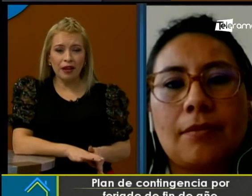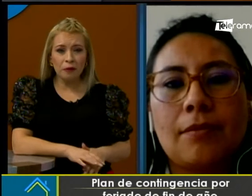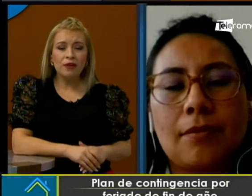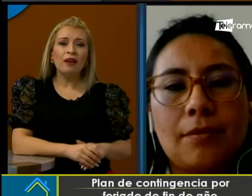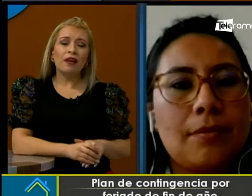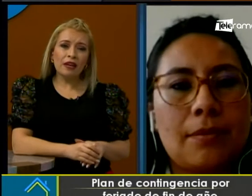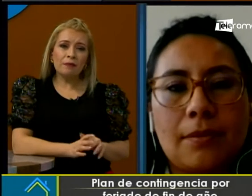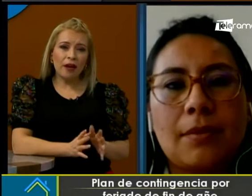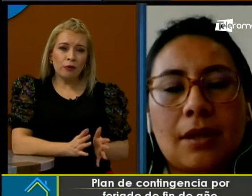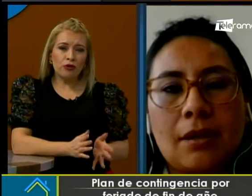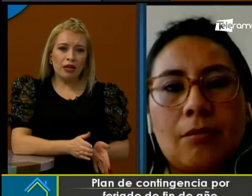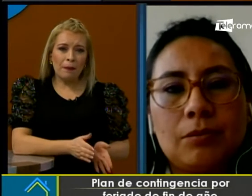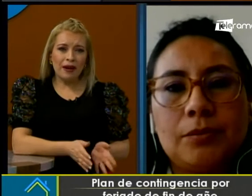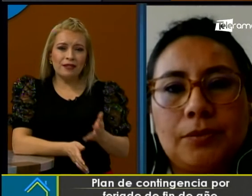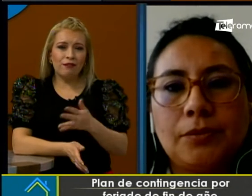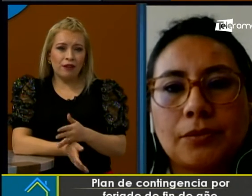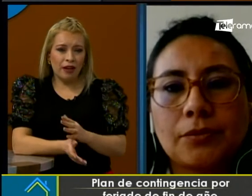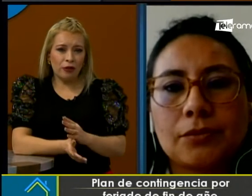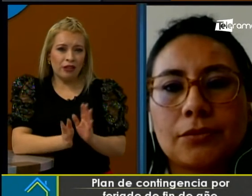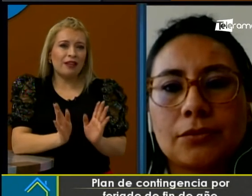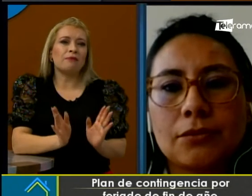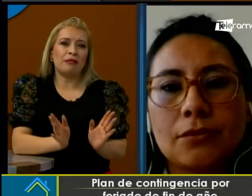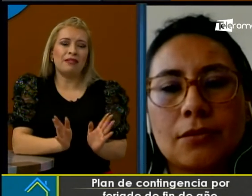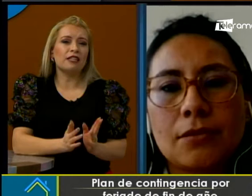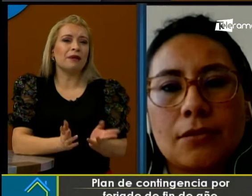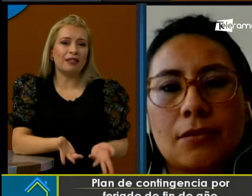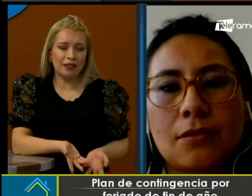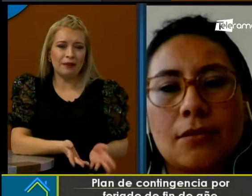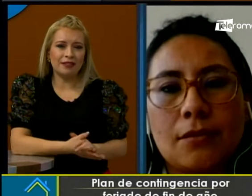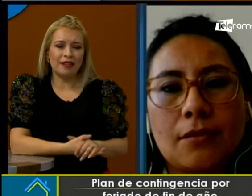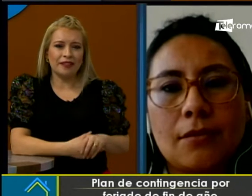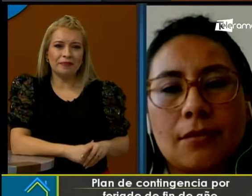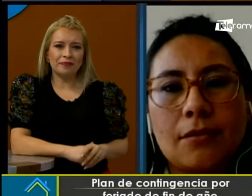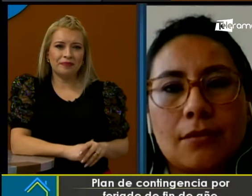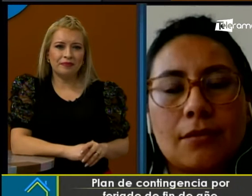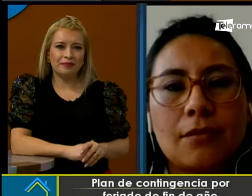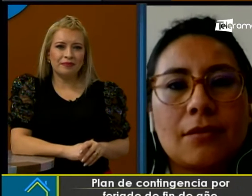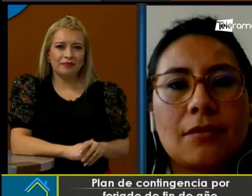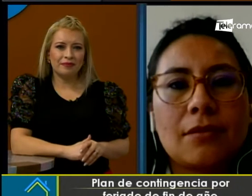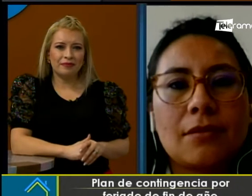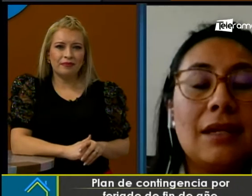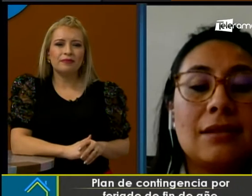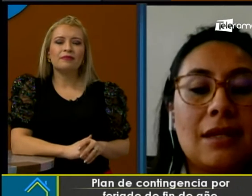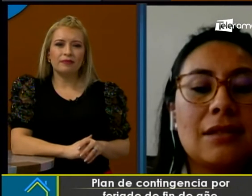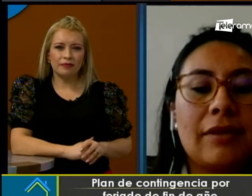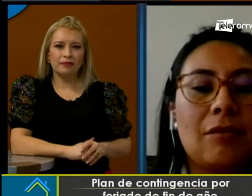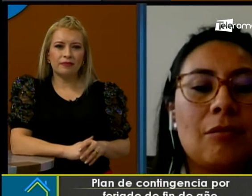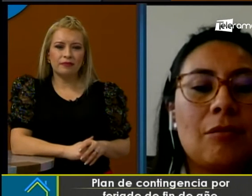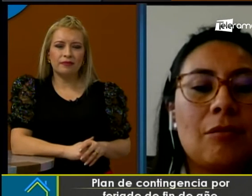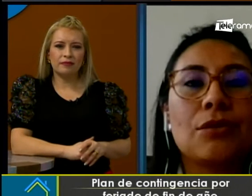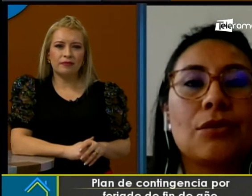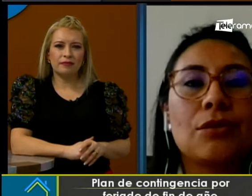terminado y esperamos que para este fin de año tener las mismas expectativas, Tatiana. Sí, así es.